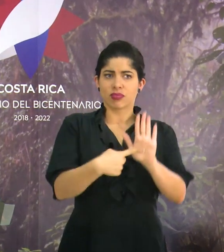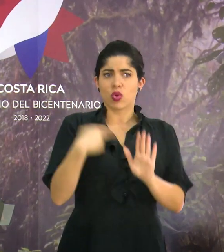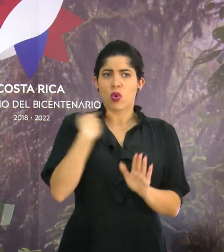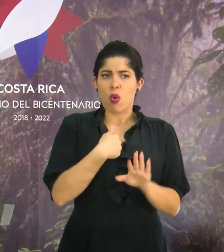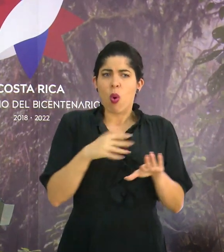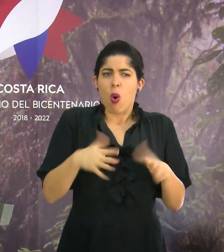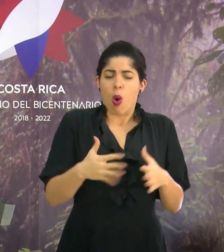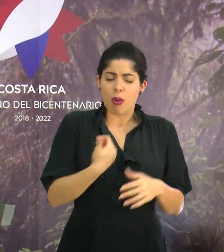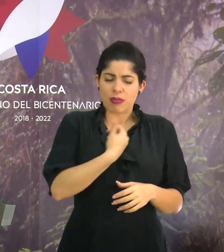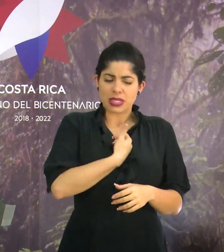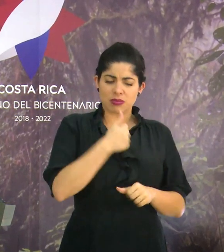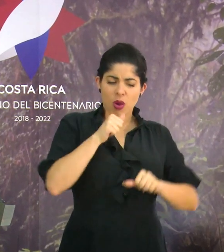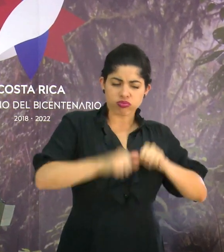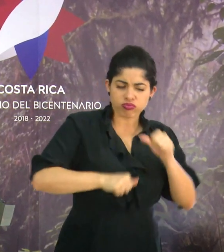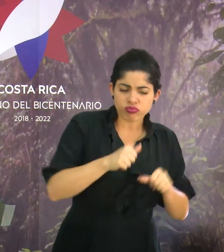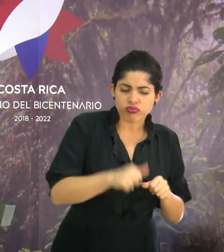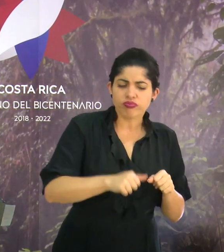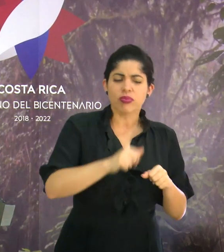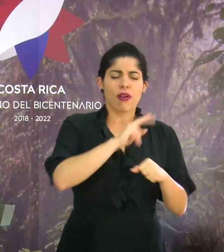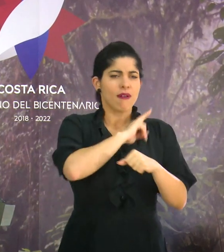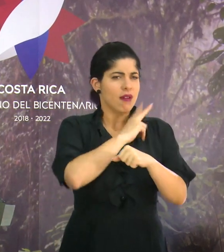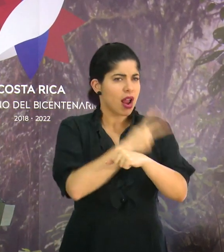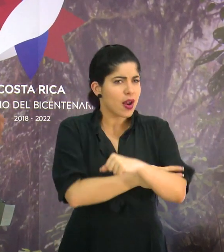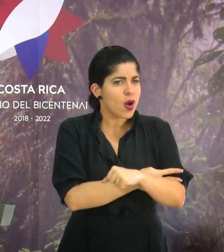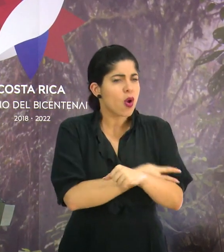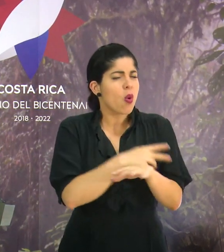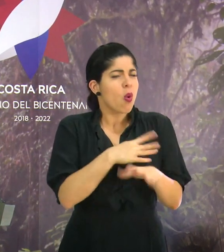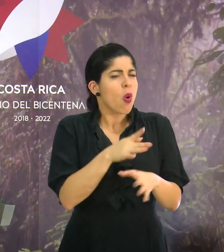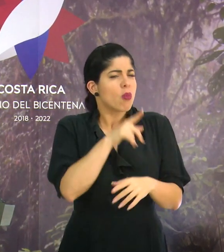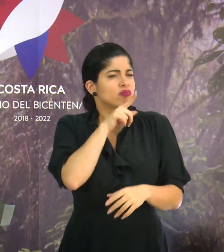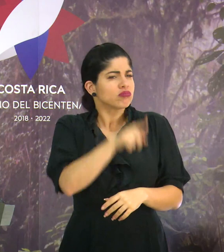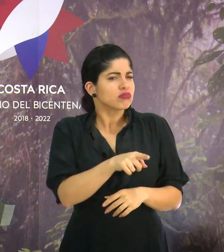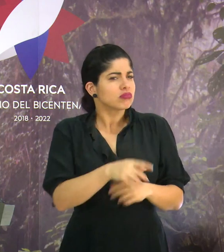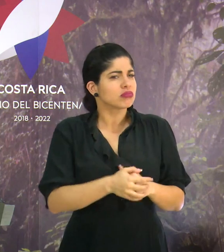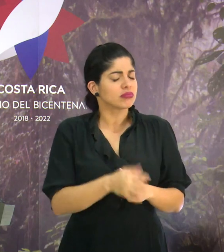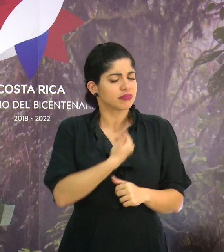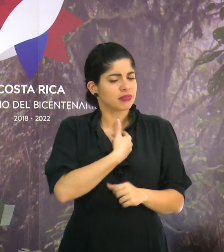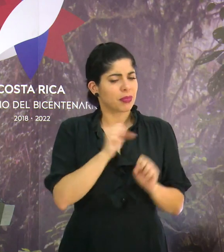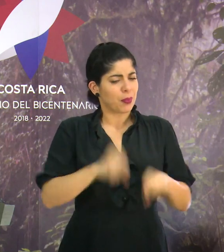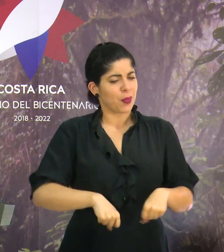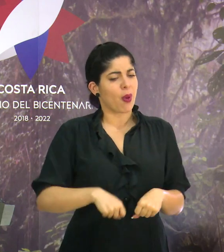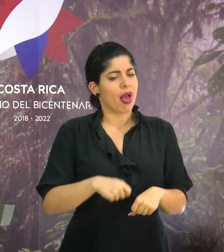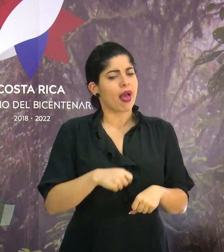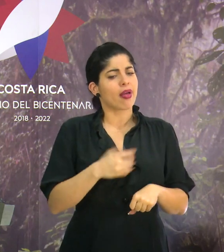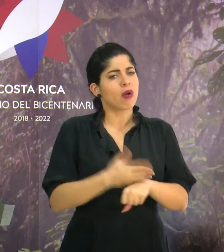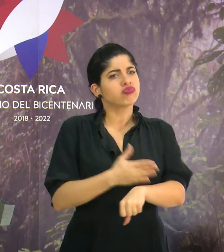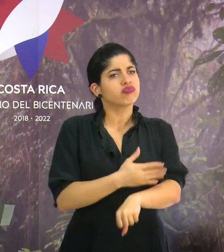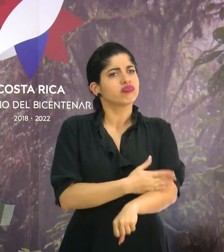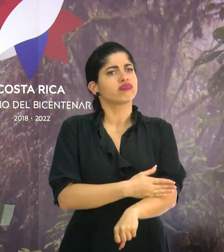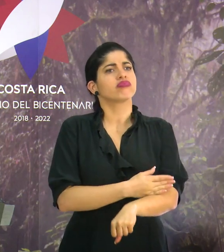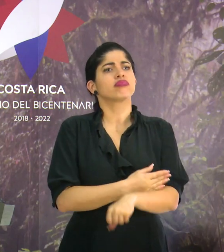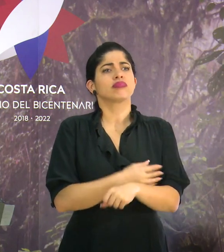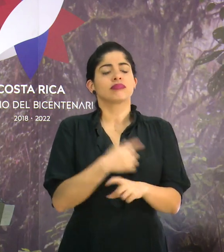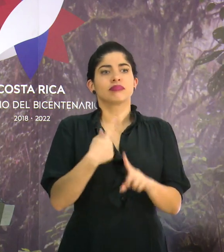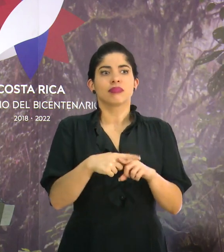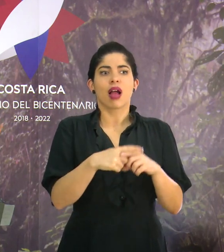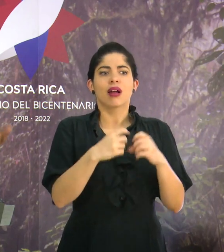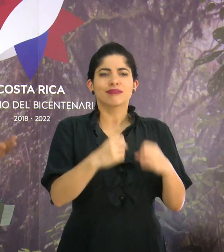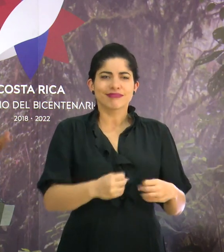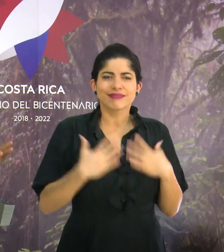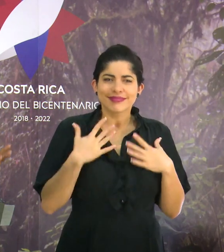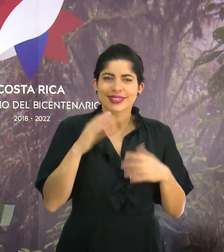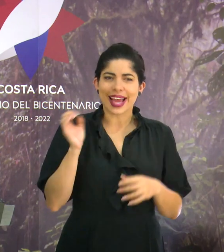cómo la perseverancia, cómo el valor, cómo realmente podemos salir adelante y además nos da esa energía